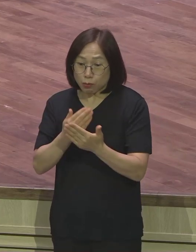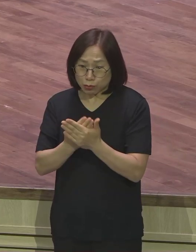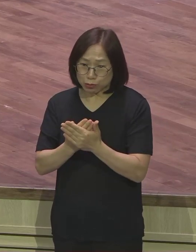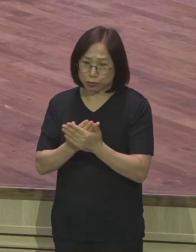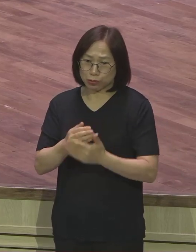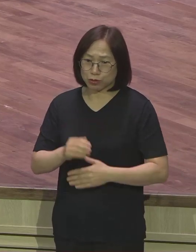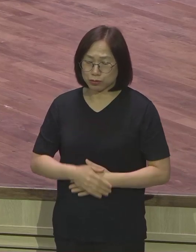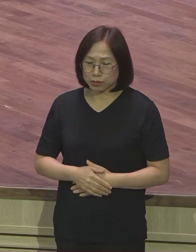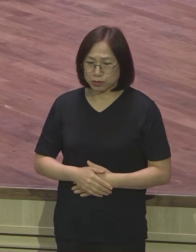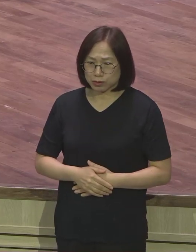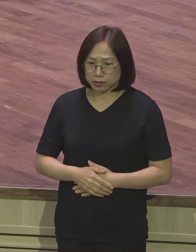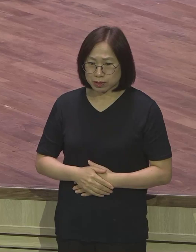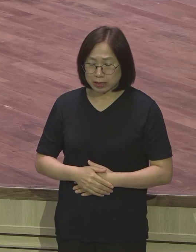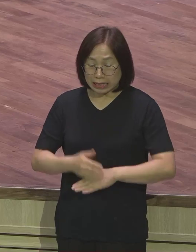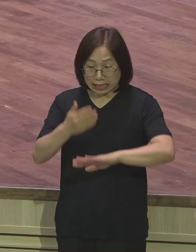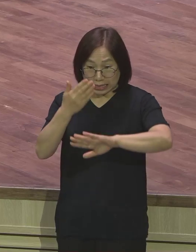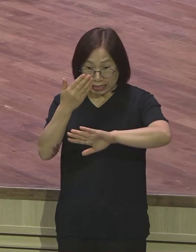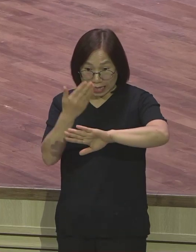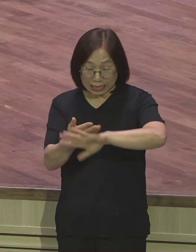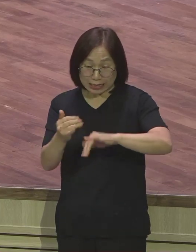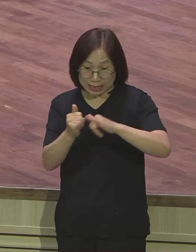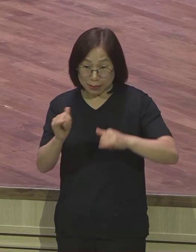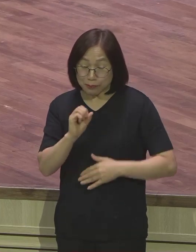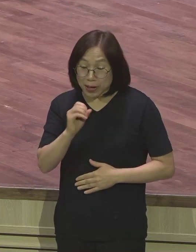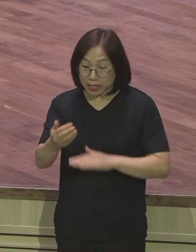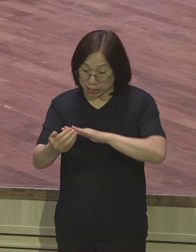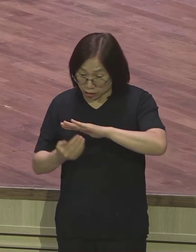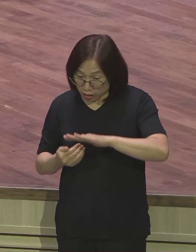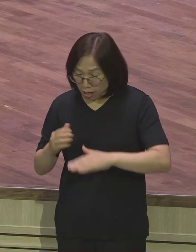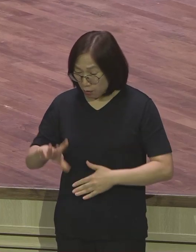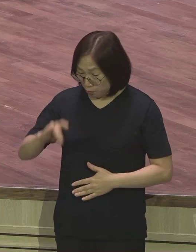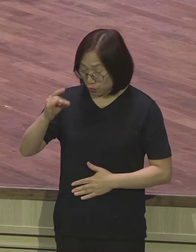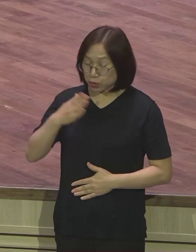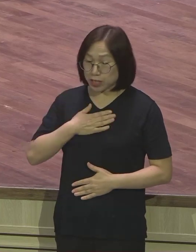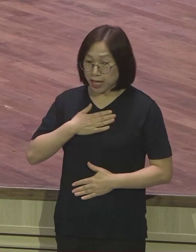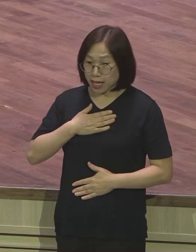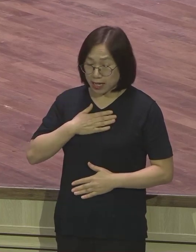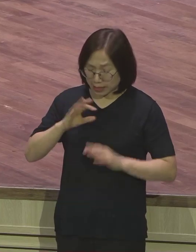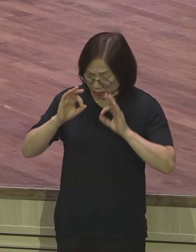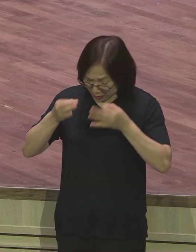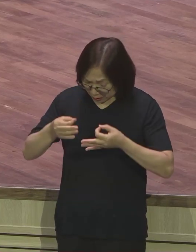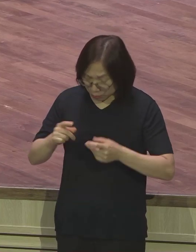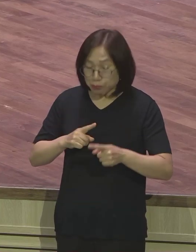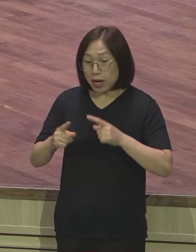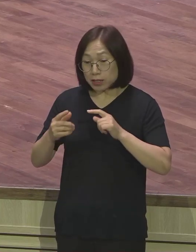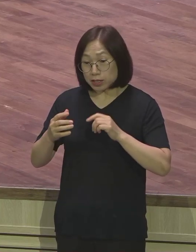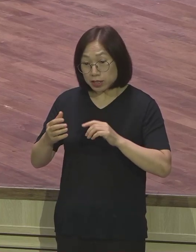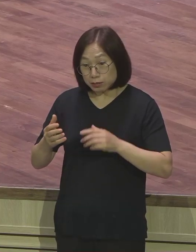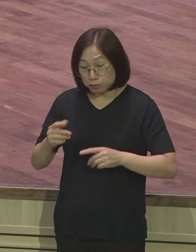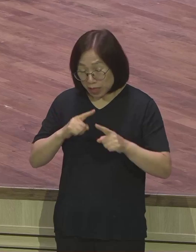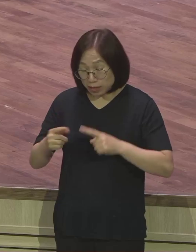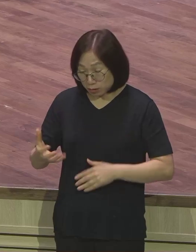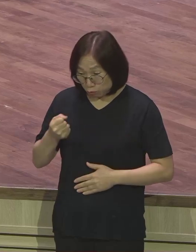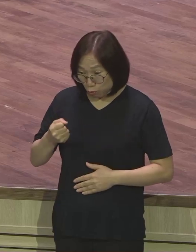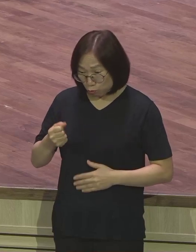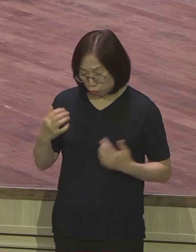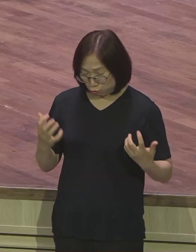다른 사람에게 말하기 이전에 먼저 내 자신이 말씀으로 충만하고 내 자신에게